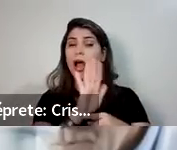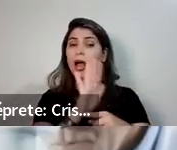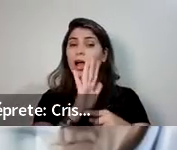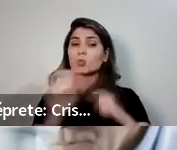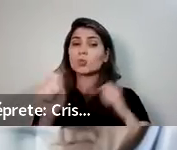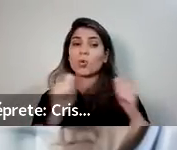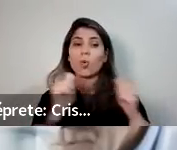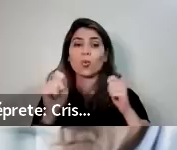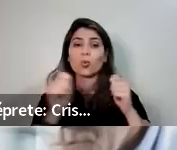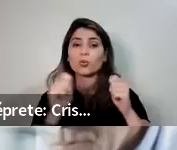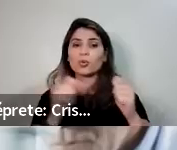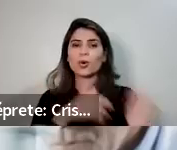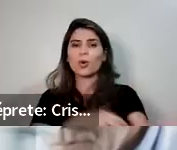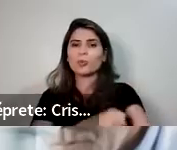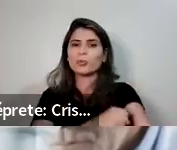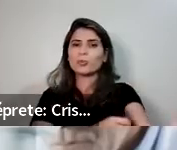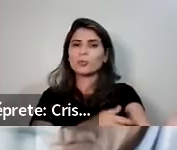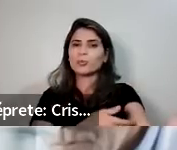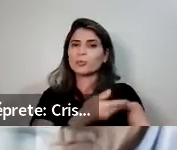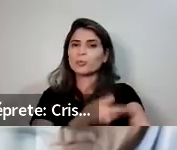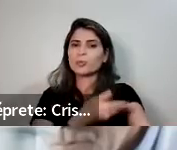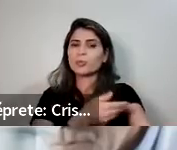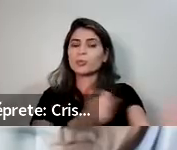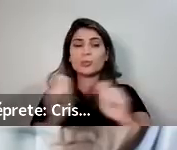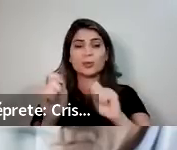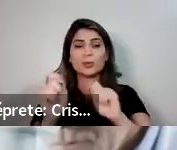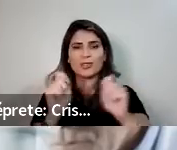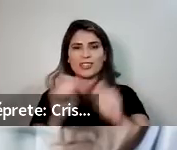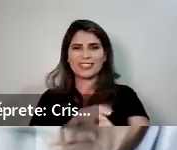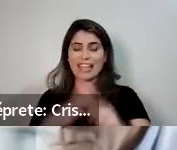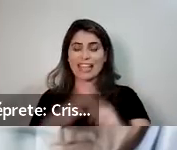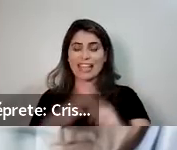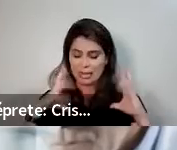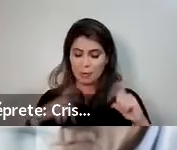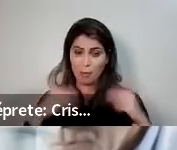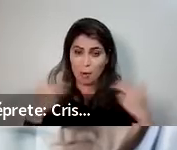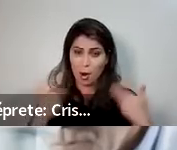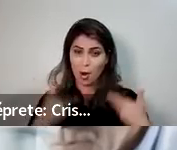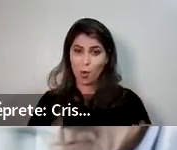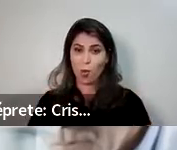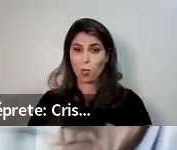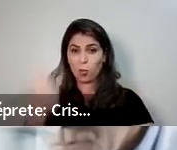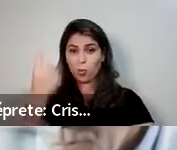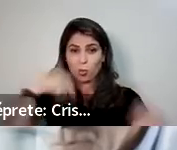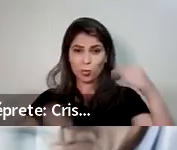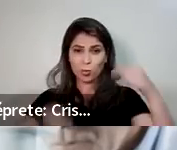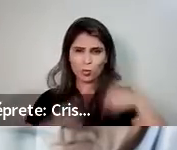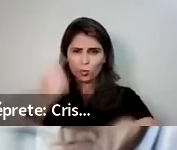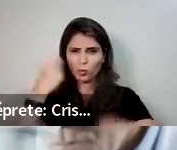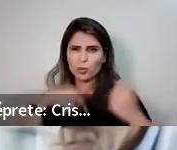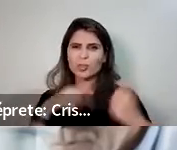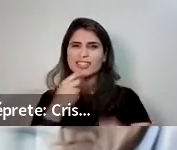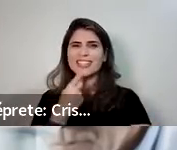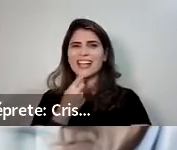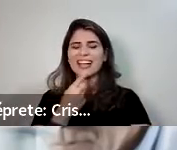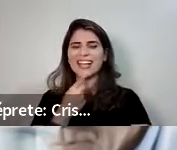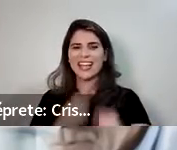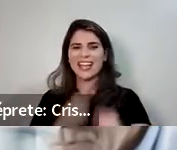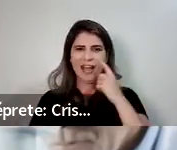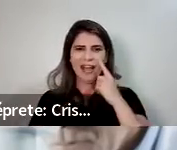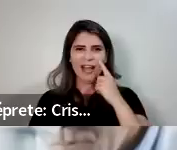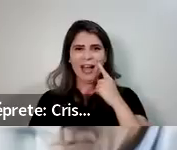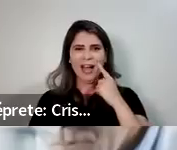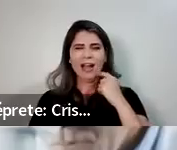sabe o que também? A limpar a sua corrente sanguínea. Por exemplo, muitas pessoas, quase todos nós fazemos uso de